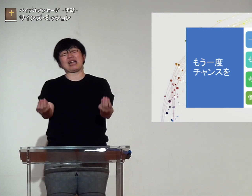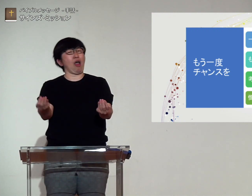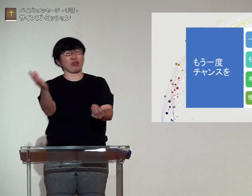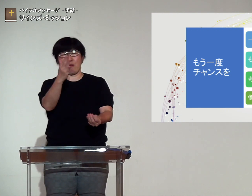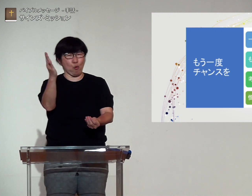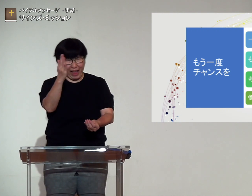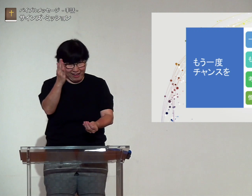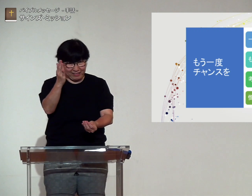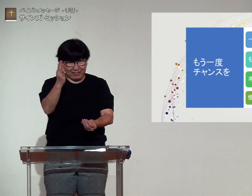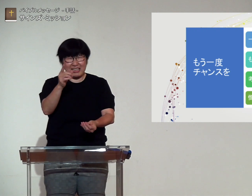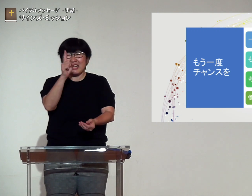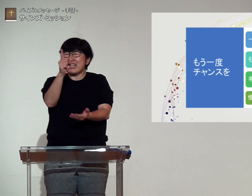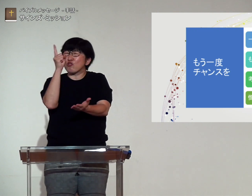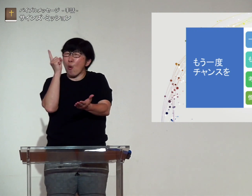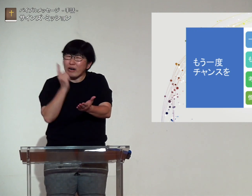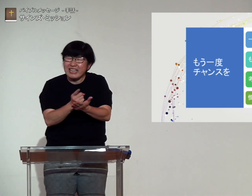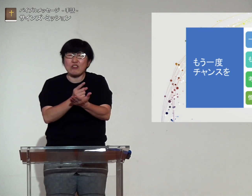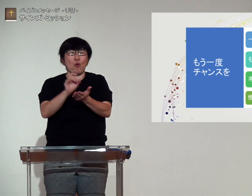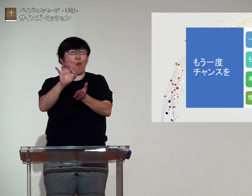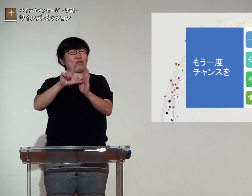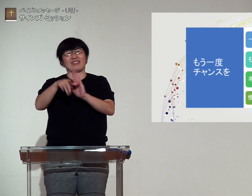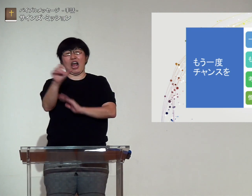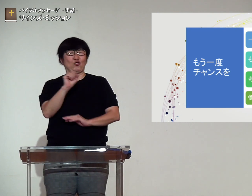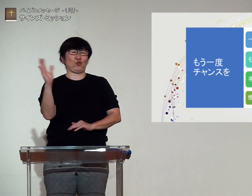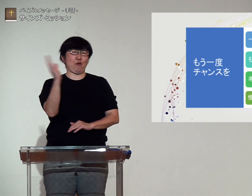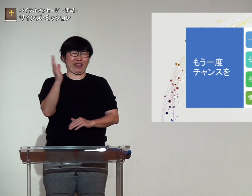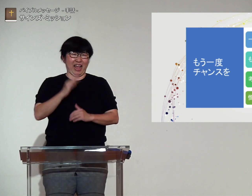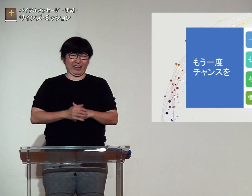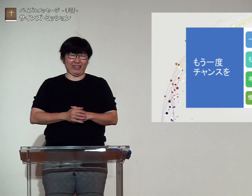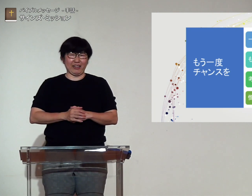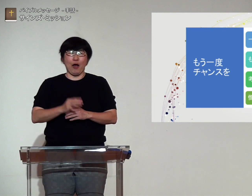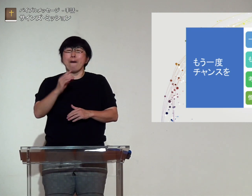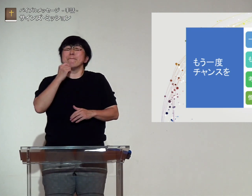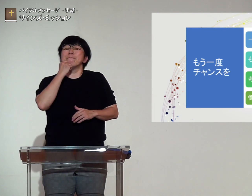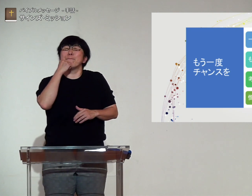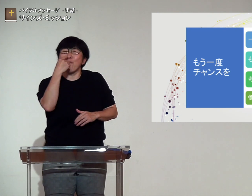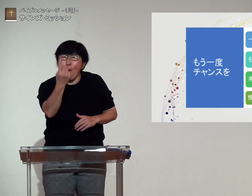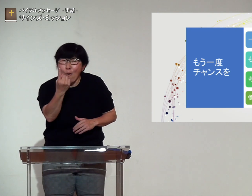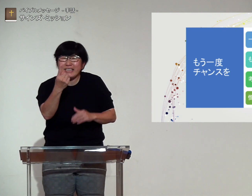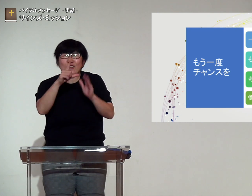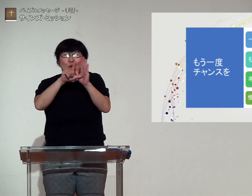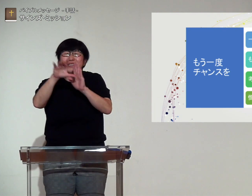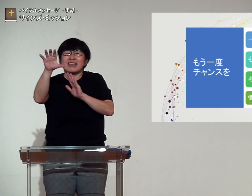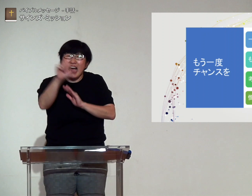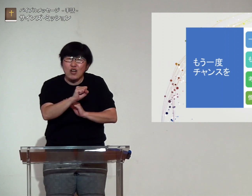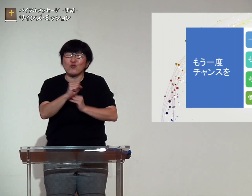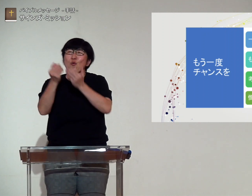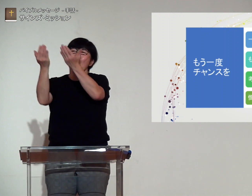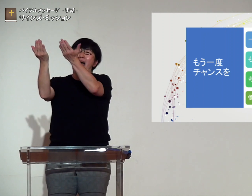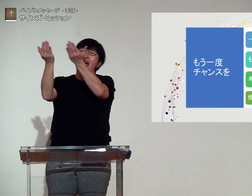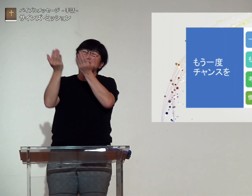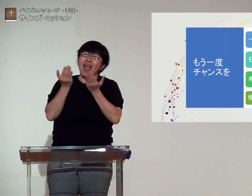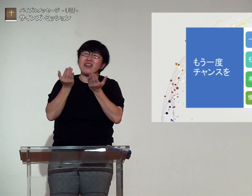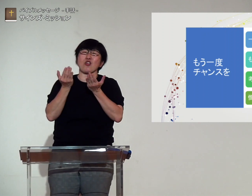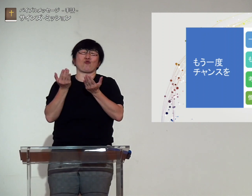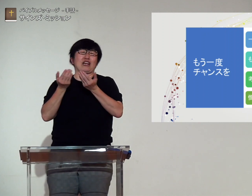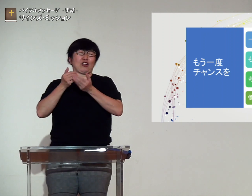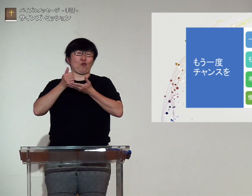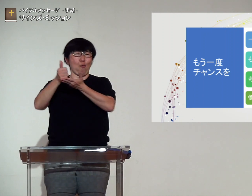のチャンスをあげましたというのでもありません一度きりのチャンスではありませんもう一度チャンスをくだ